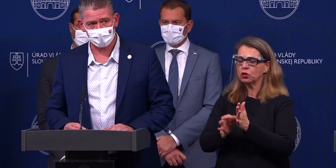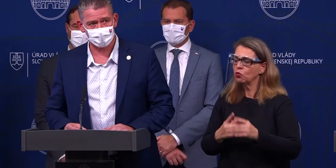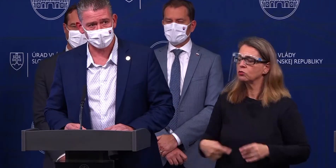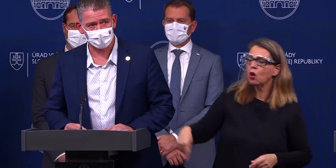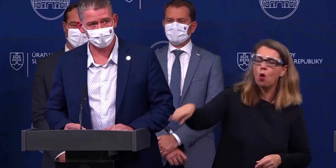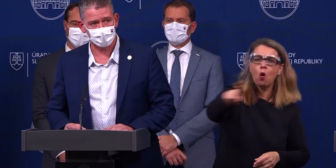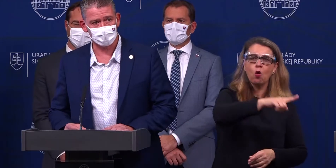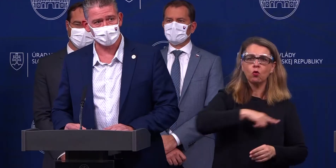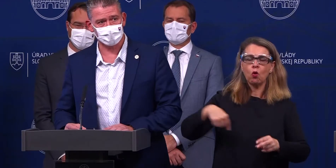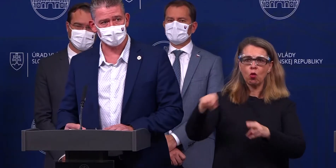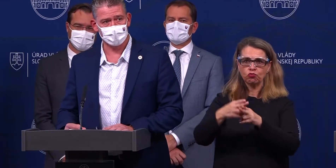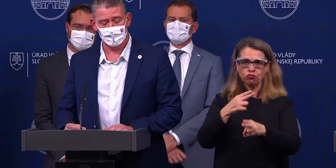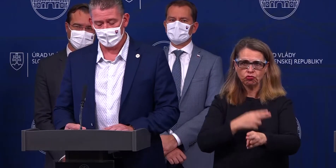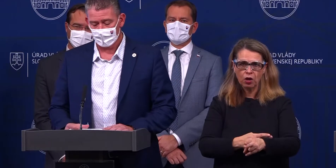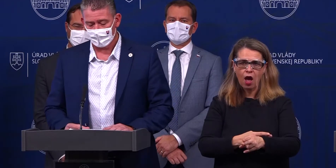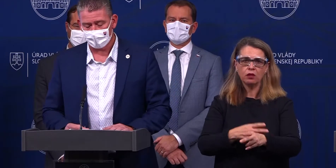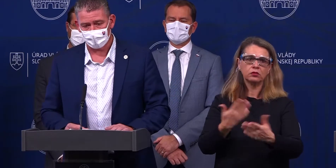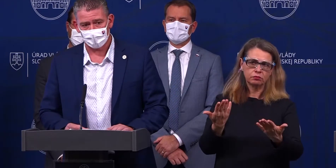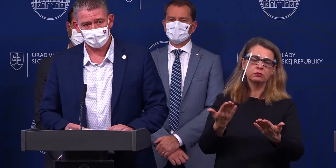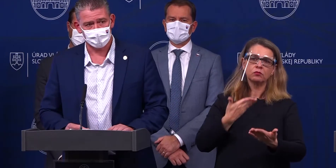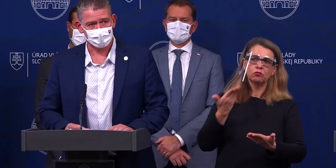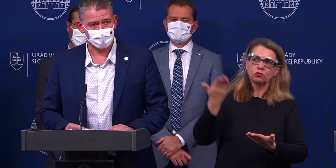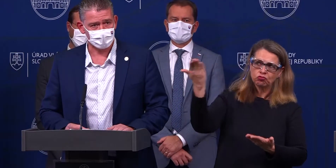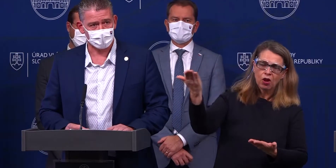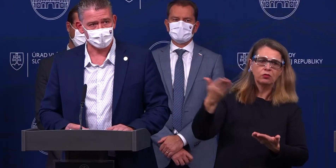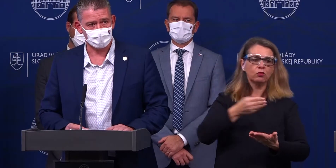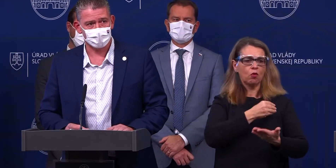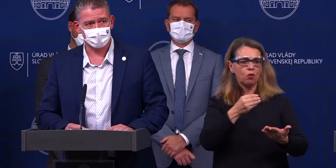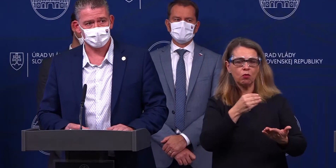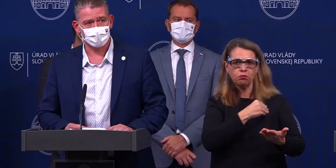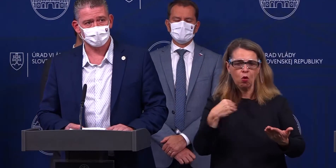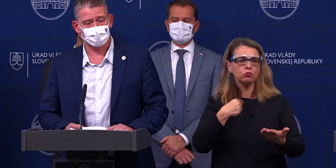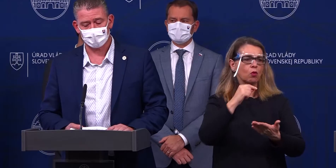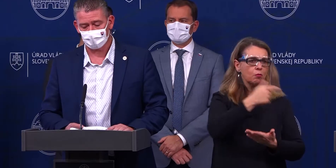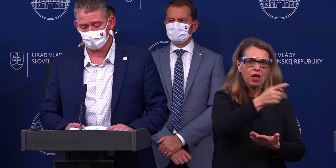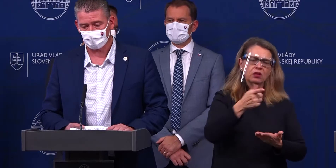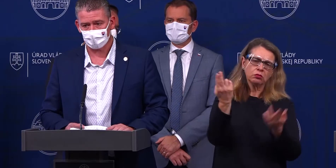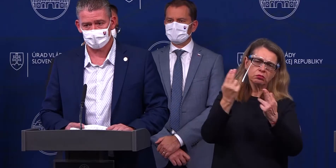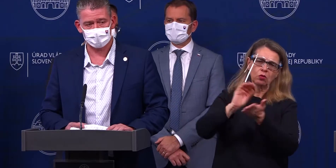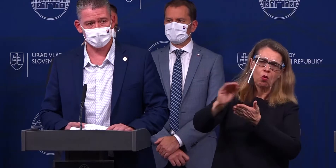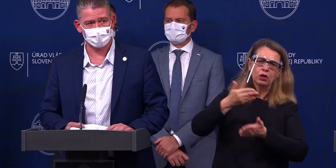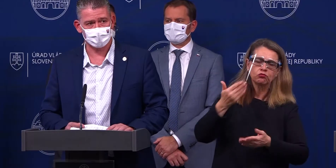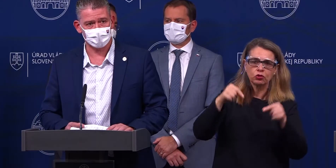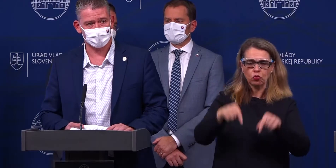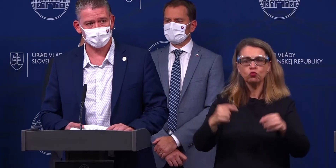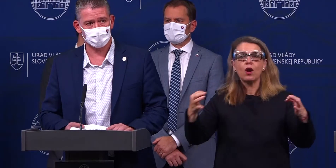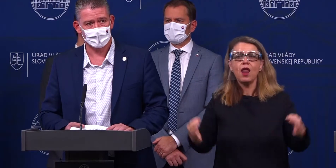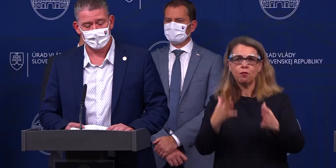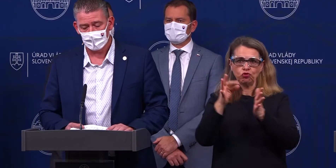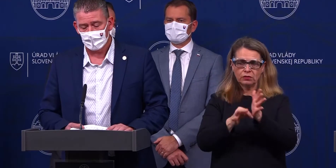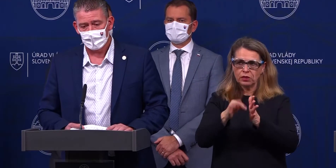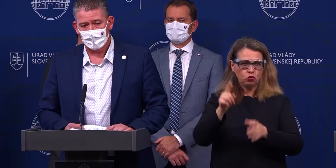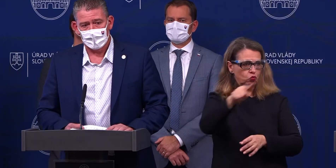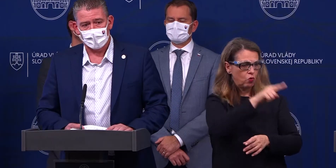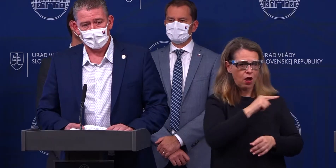okrem teda Českej republiky samozrejme, je de facto lepšie ako na Slovensku, čiže k tomuto kroku zatiaľ sme neprikročili.